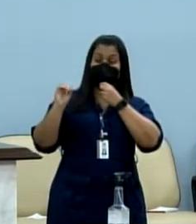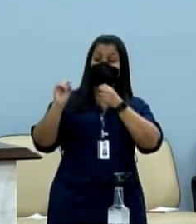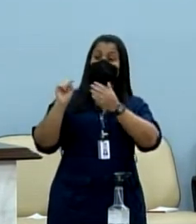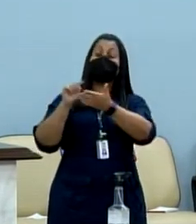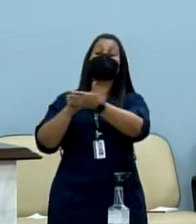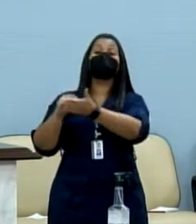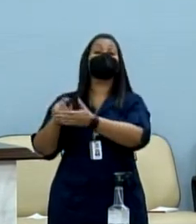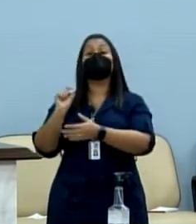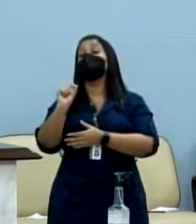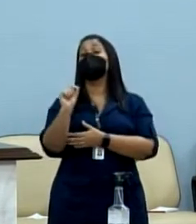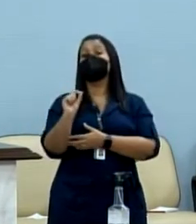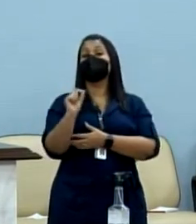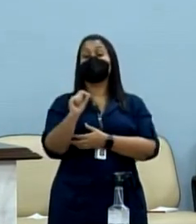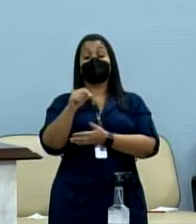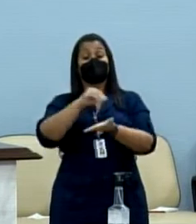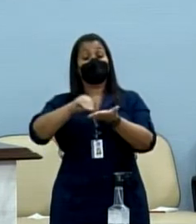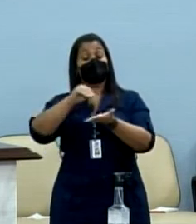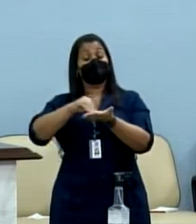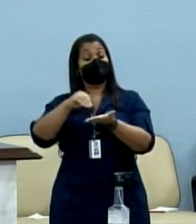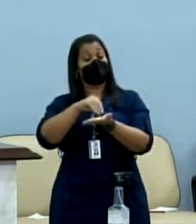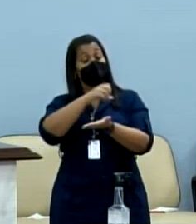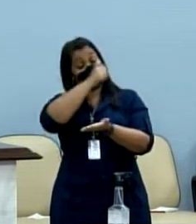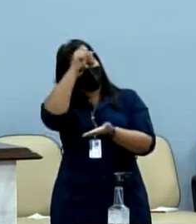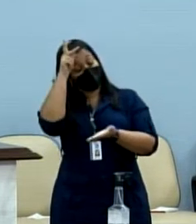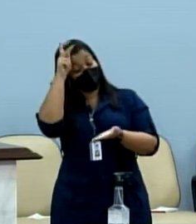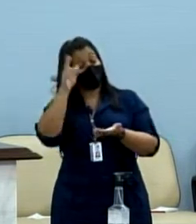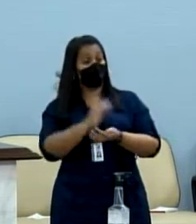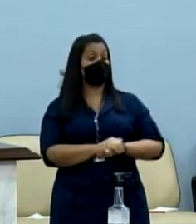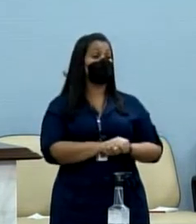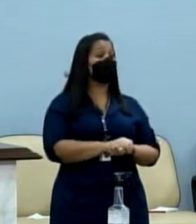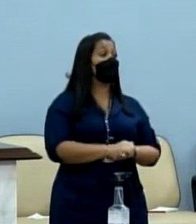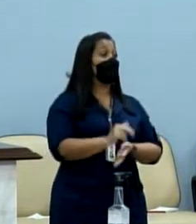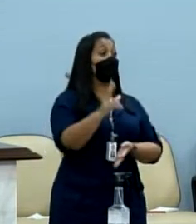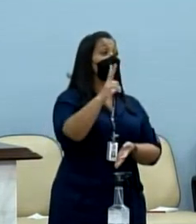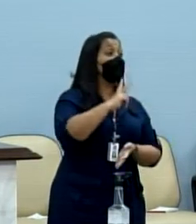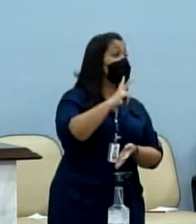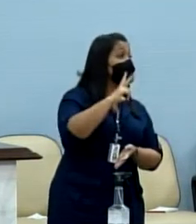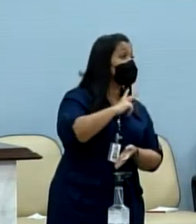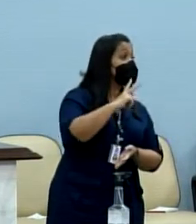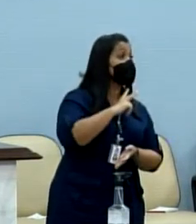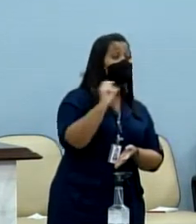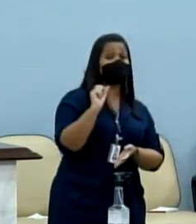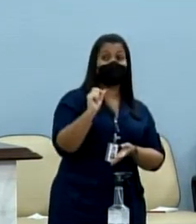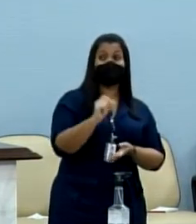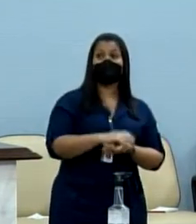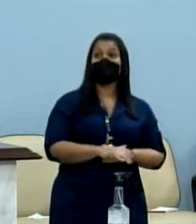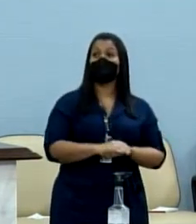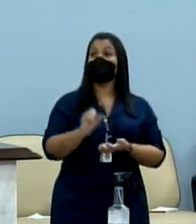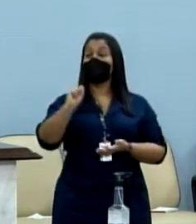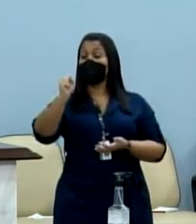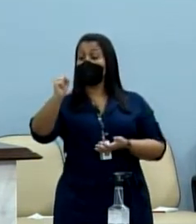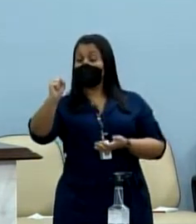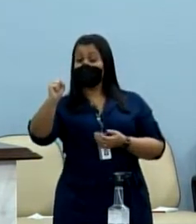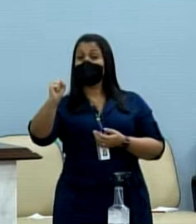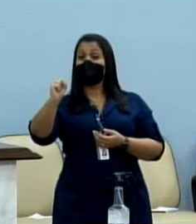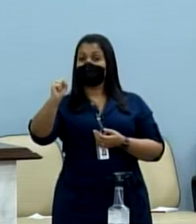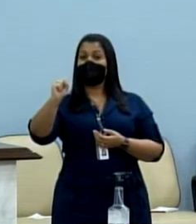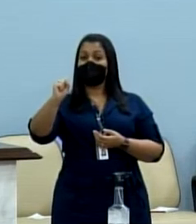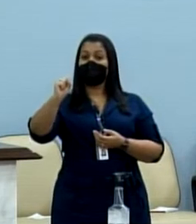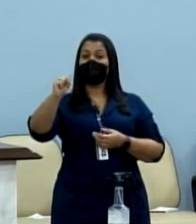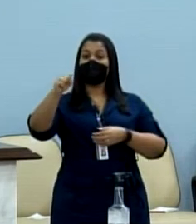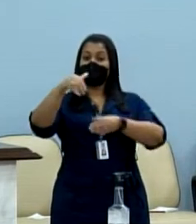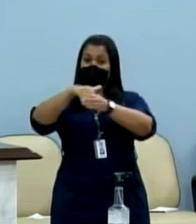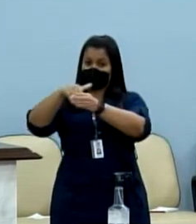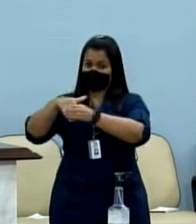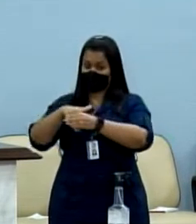secretarias, pela Prefeitura. Quanto ao privado, serão das 12, 8 por eleição,